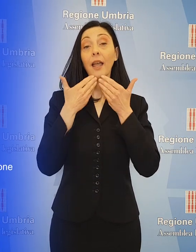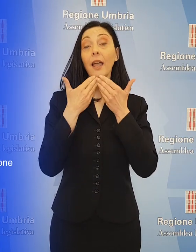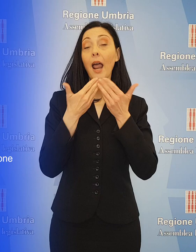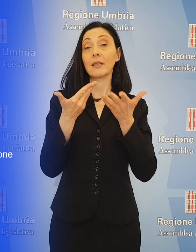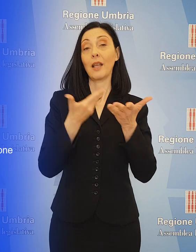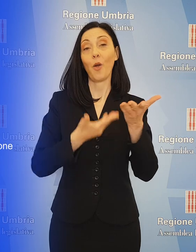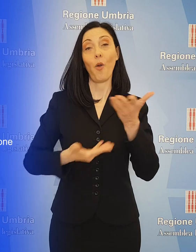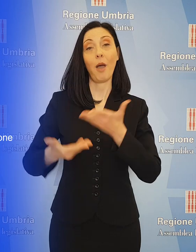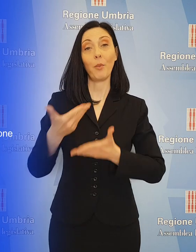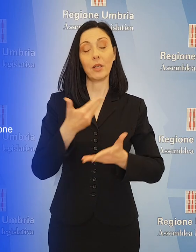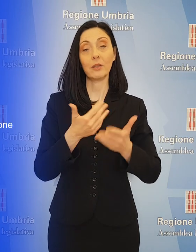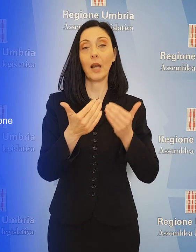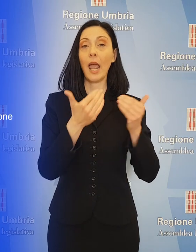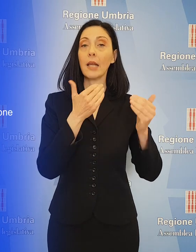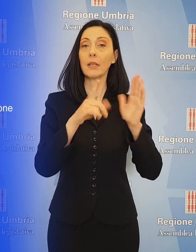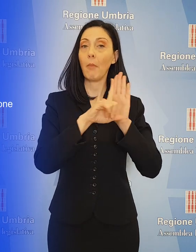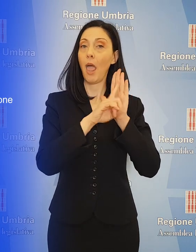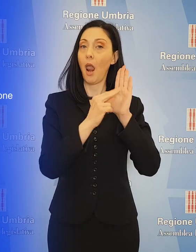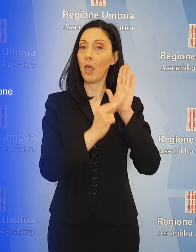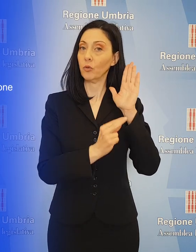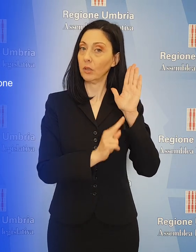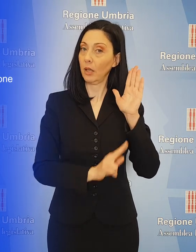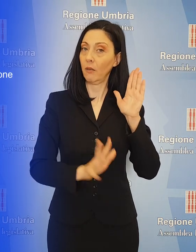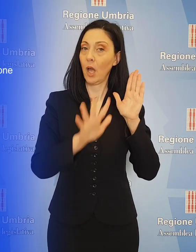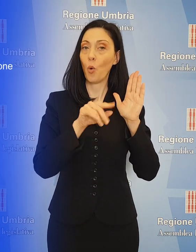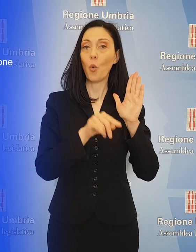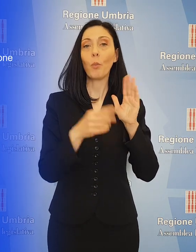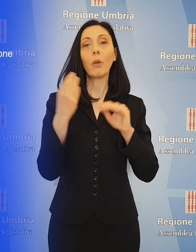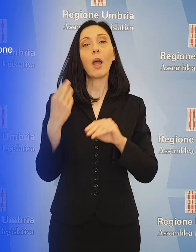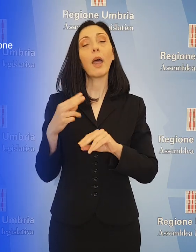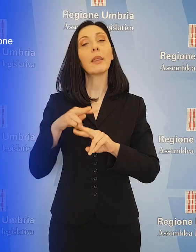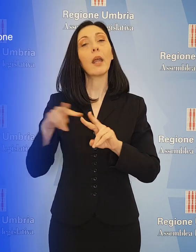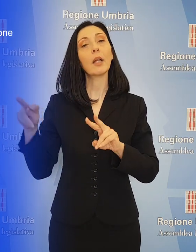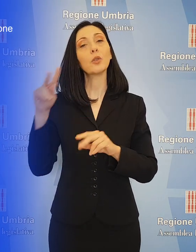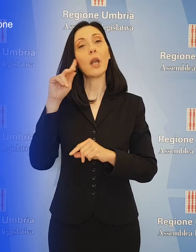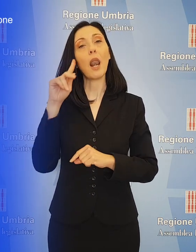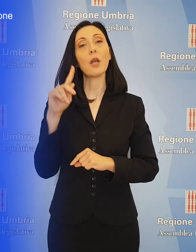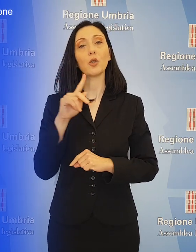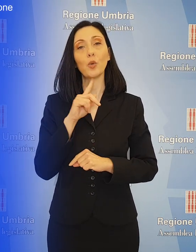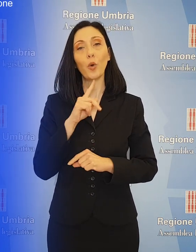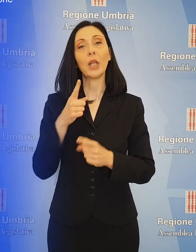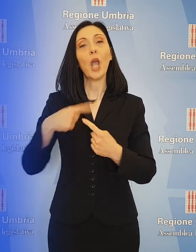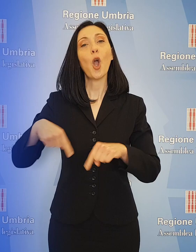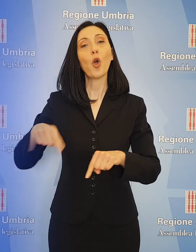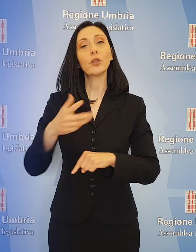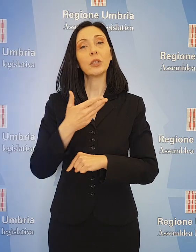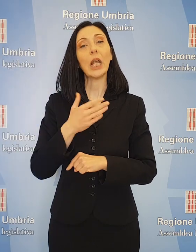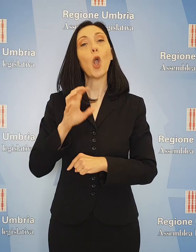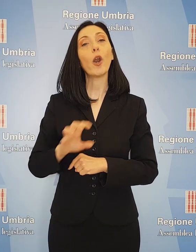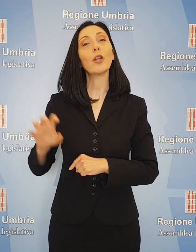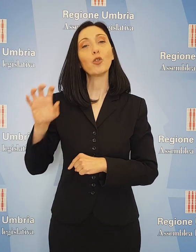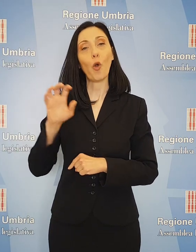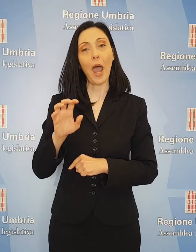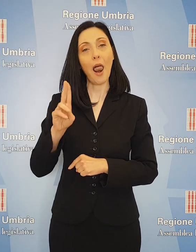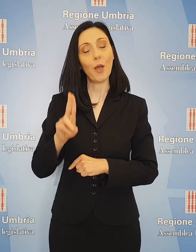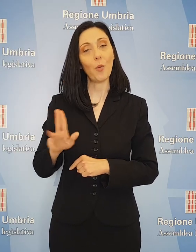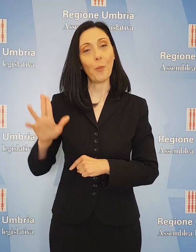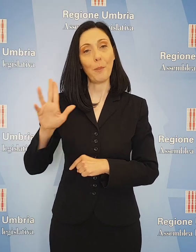dei segni, frutto della collaborazione tra l'Assemblea legislativa dell'Umbria e l'ente nazionale Sordi, Consiglio regionale dell